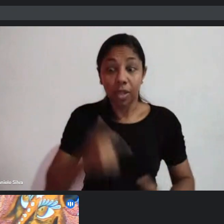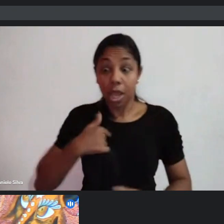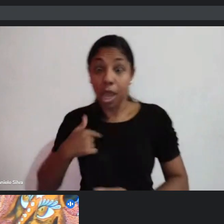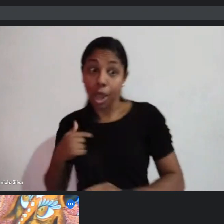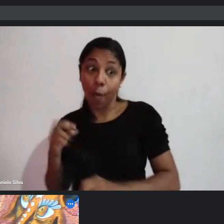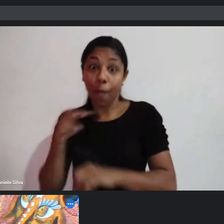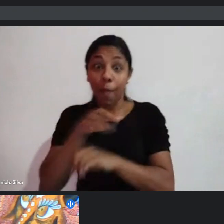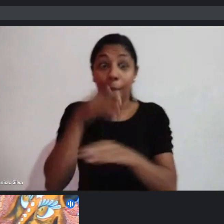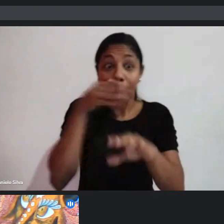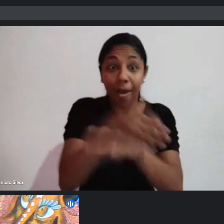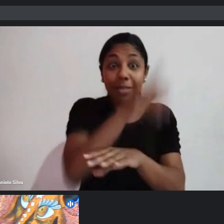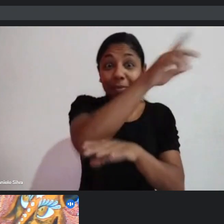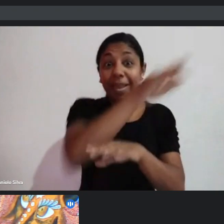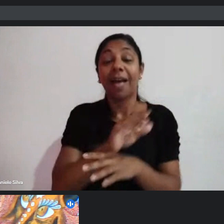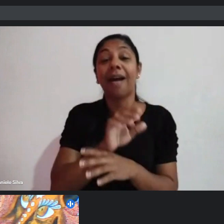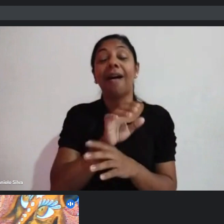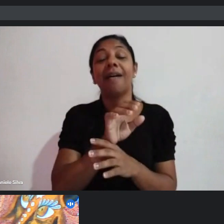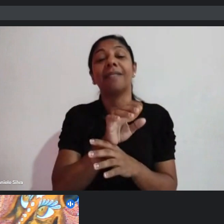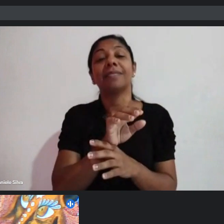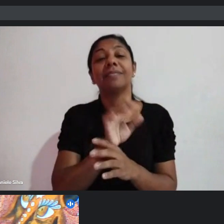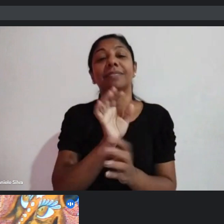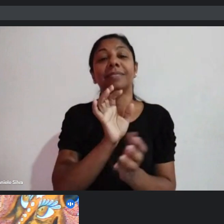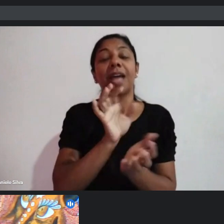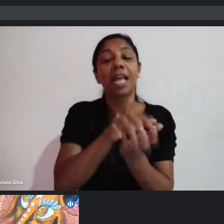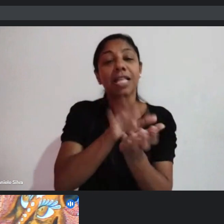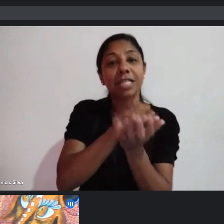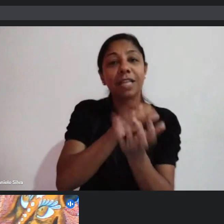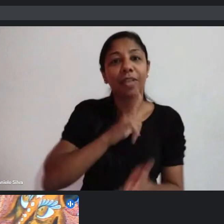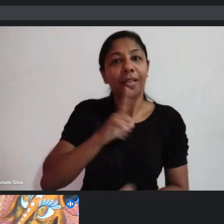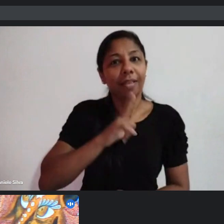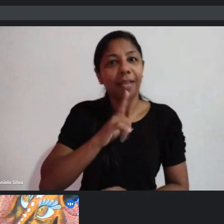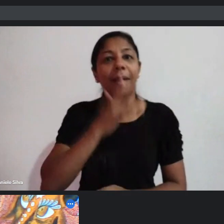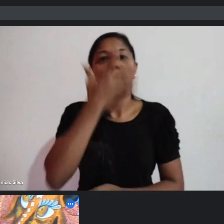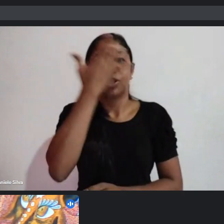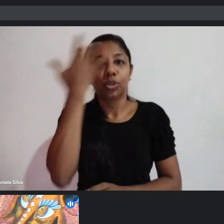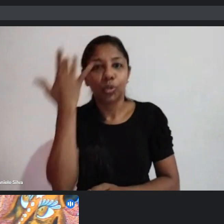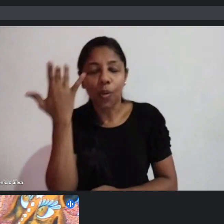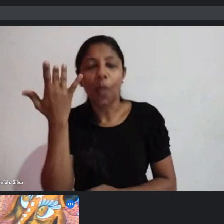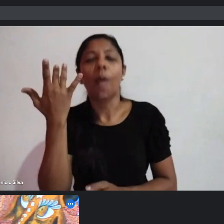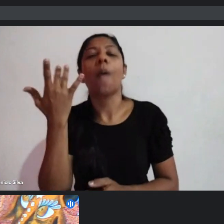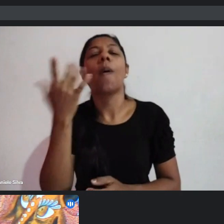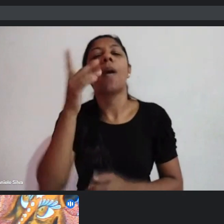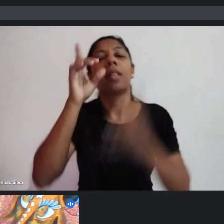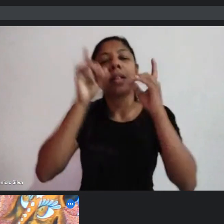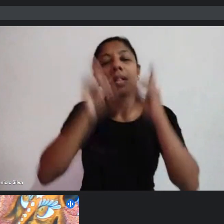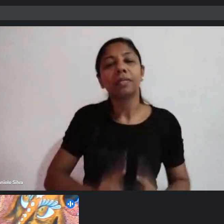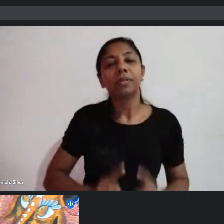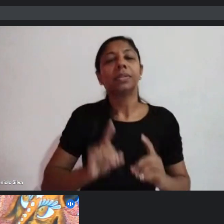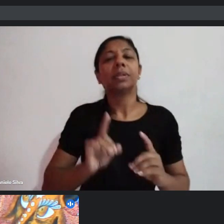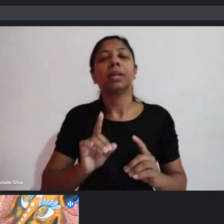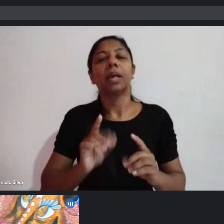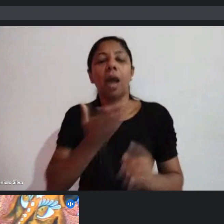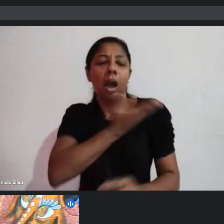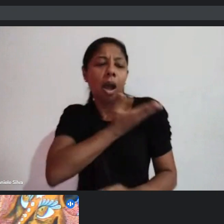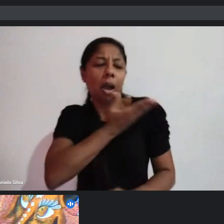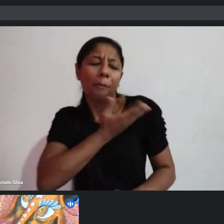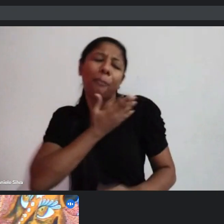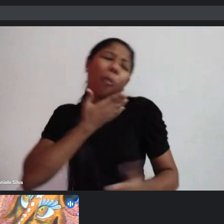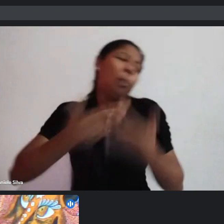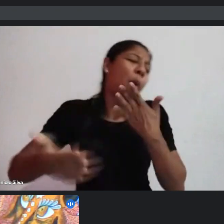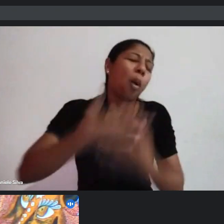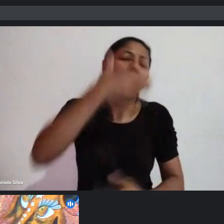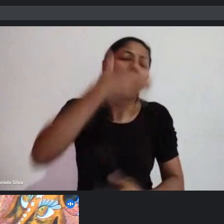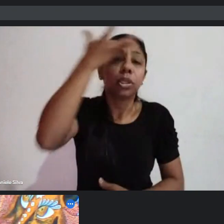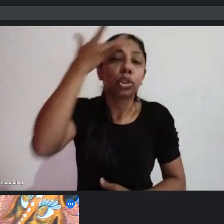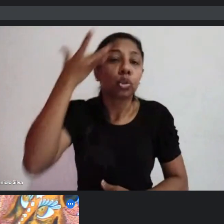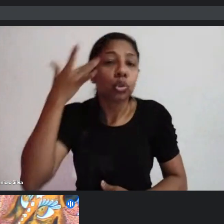em um bloco, apenas com pessoas com deficiência, familiares e amigos. E aí, todo tipo de pessoa lá está, porque